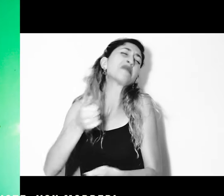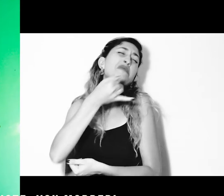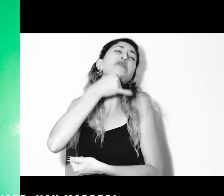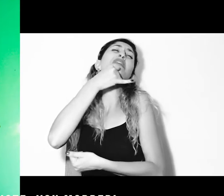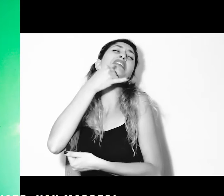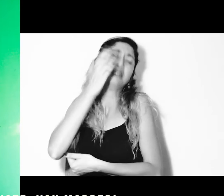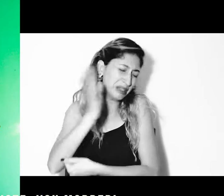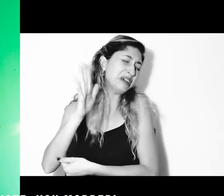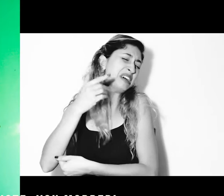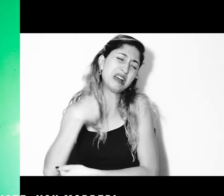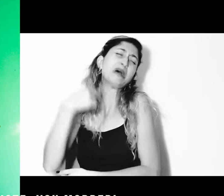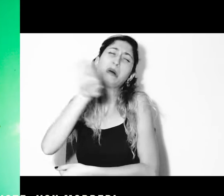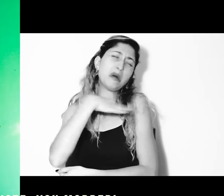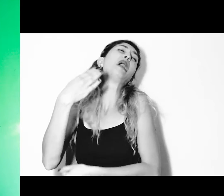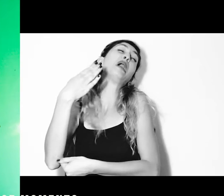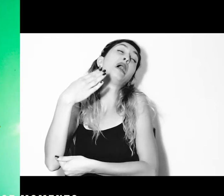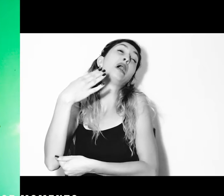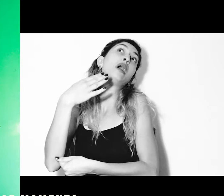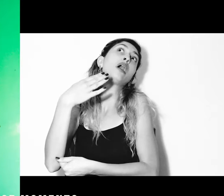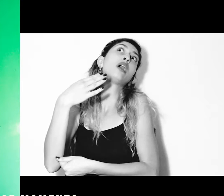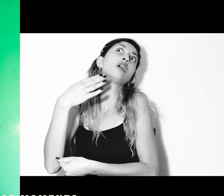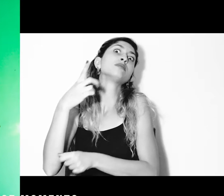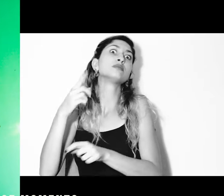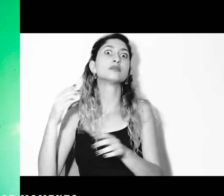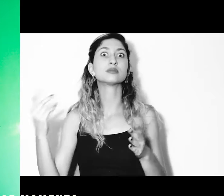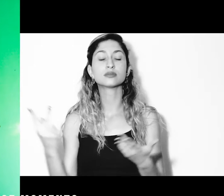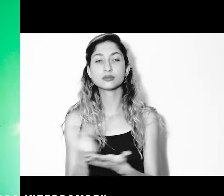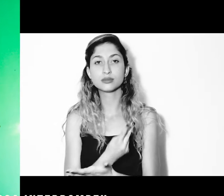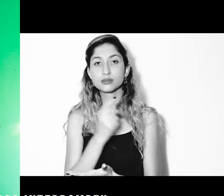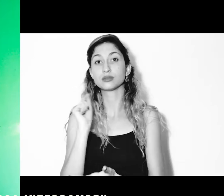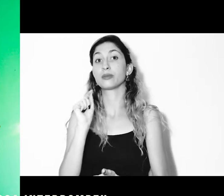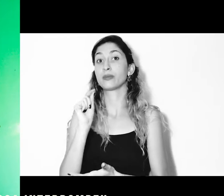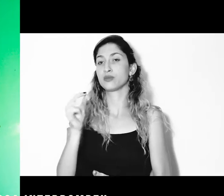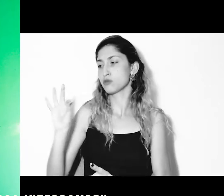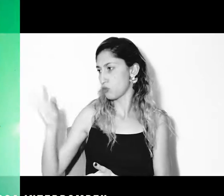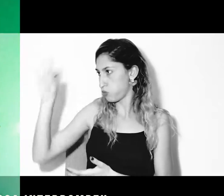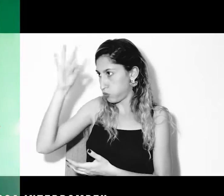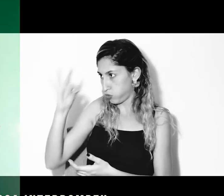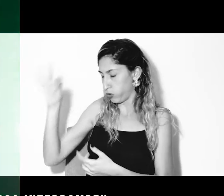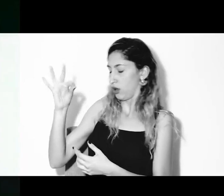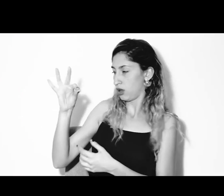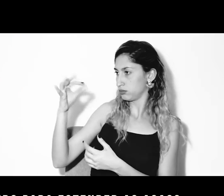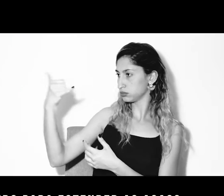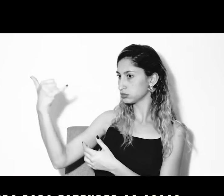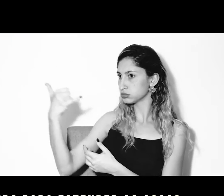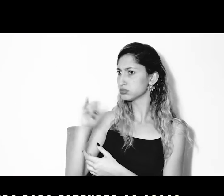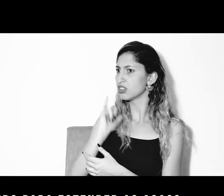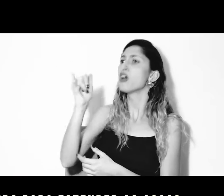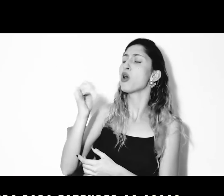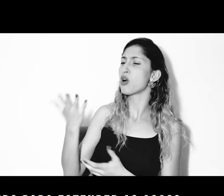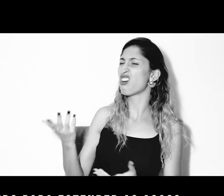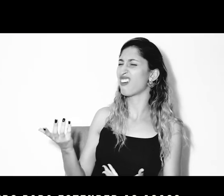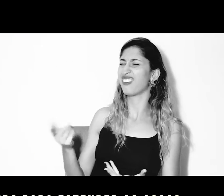vou morrer. Nesse momento, uma mosca interrompeu. O que está